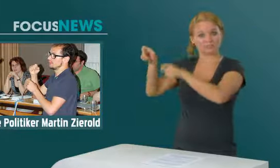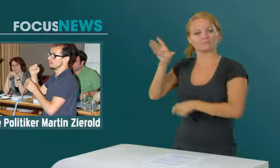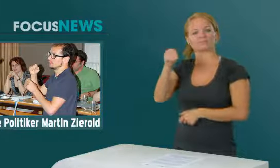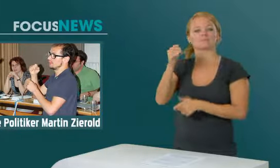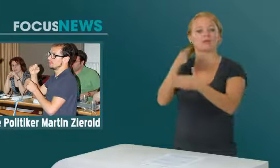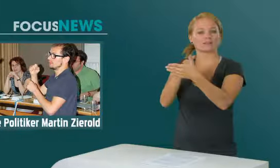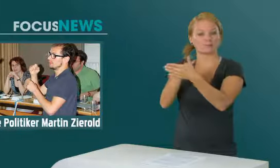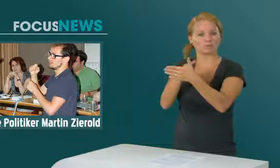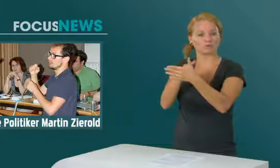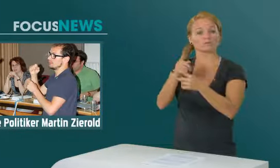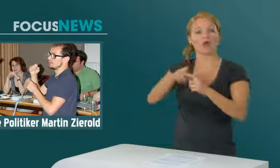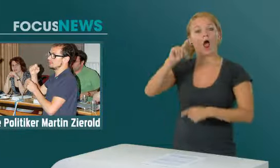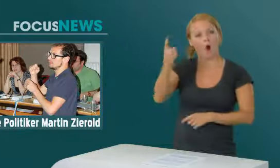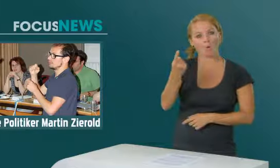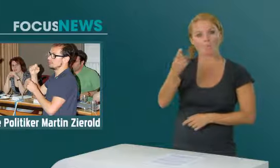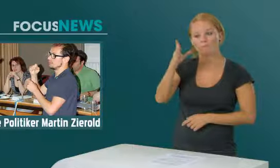und Migrationshintergrund ein.